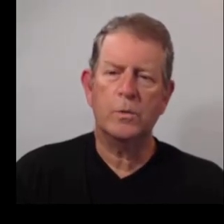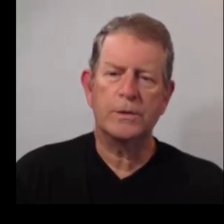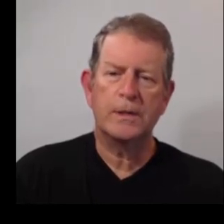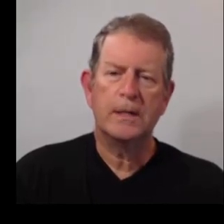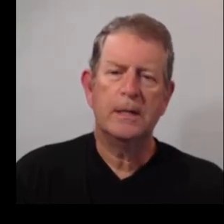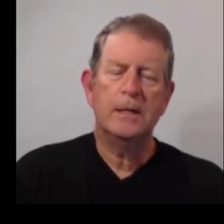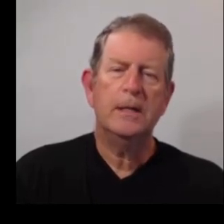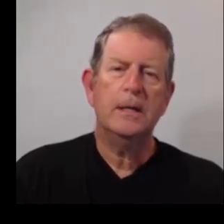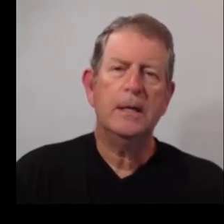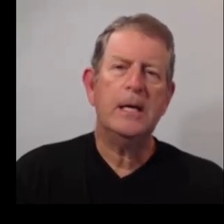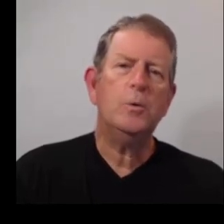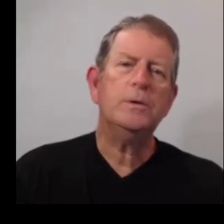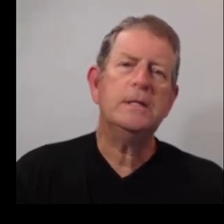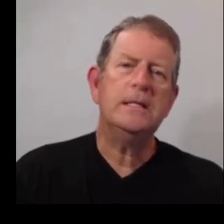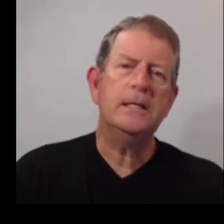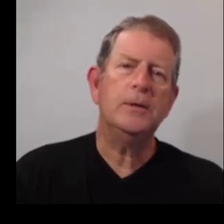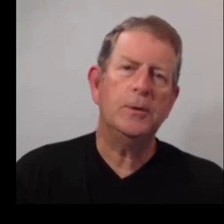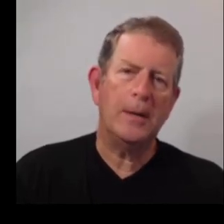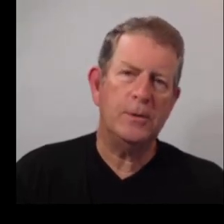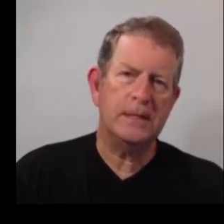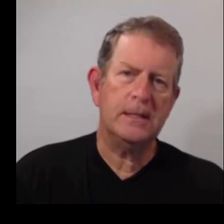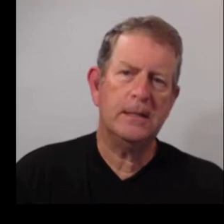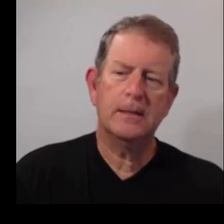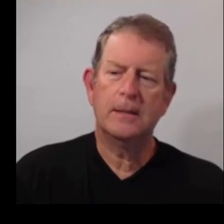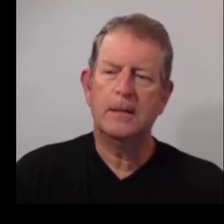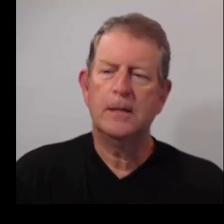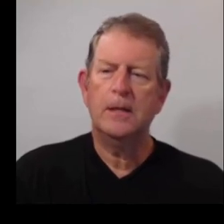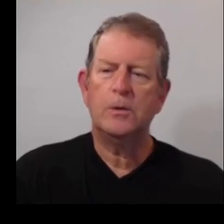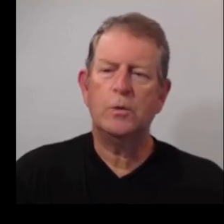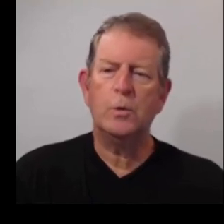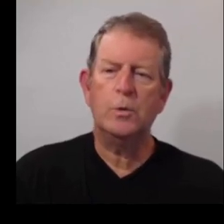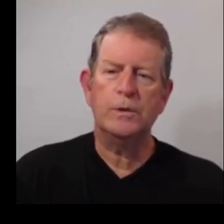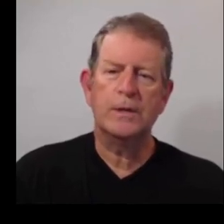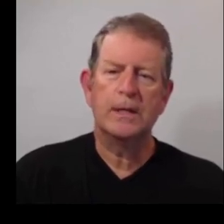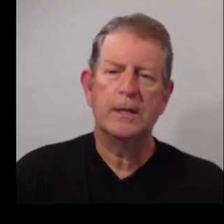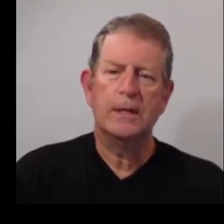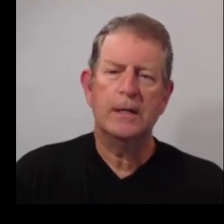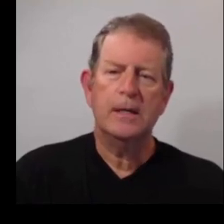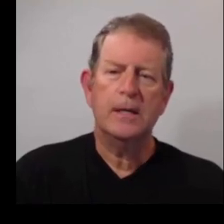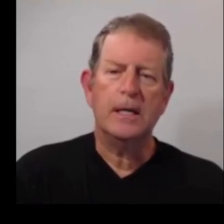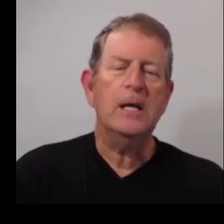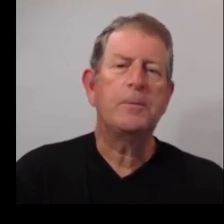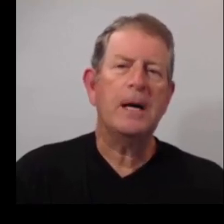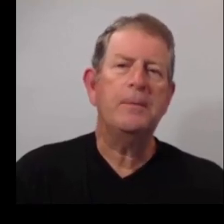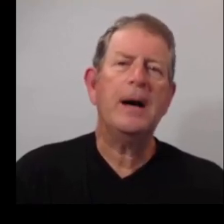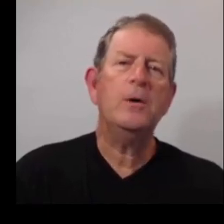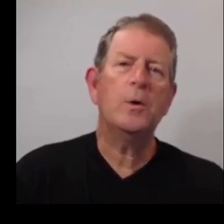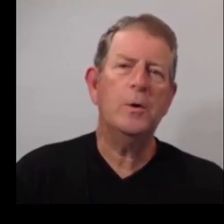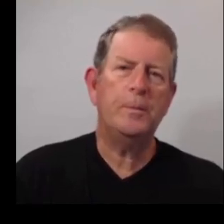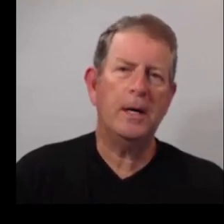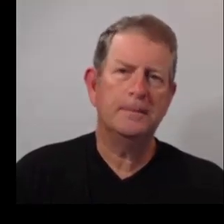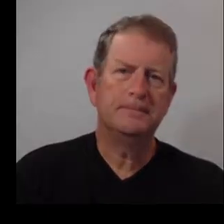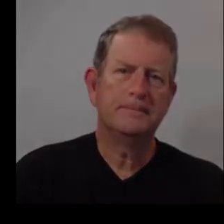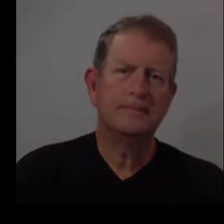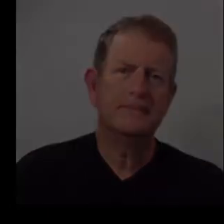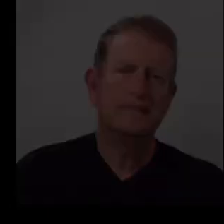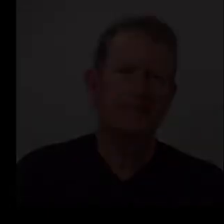11. Écoute-t-il de la musique ? 12. Il prépare le repas.